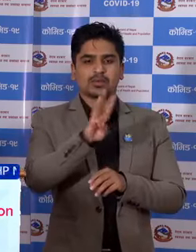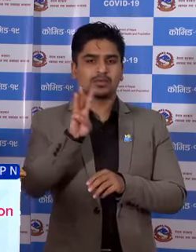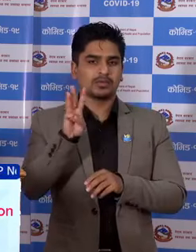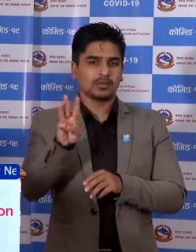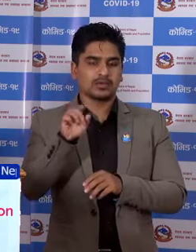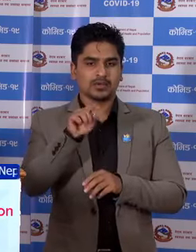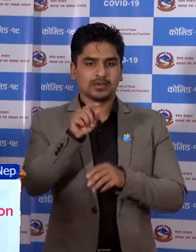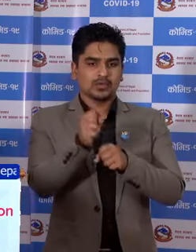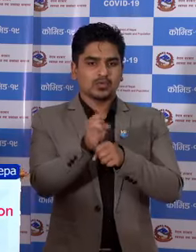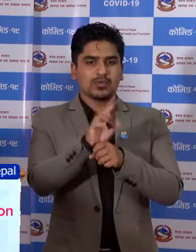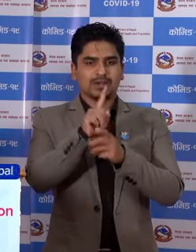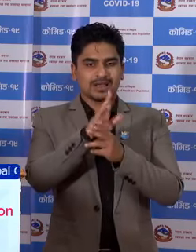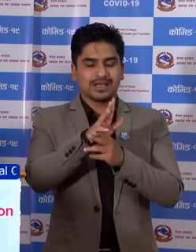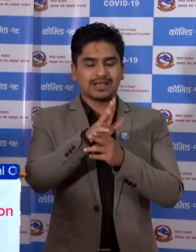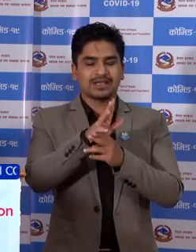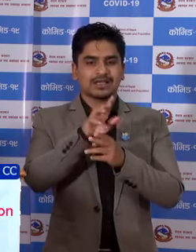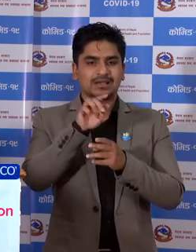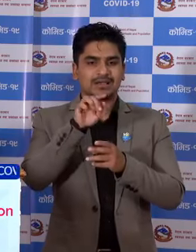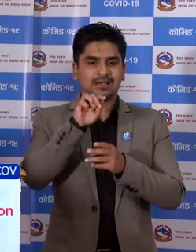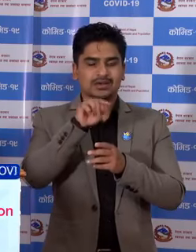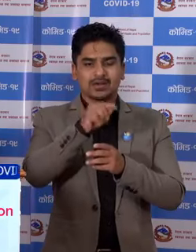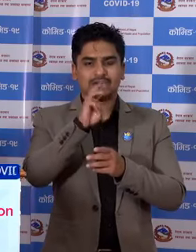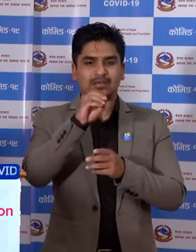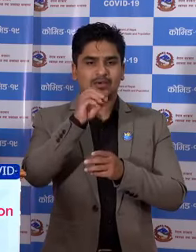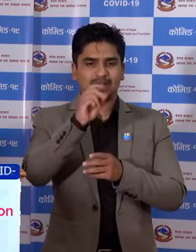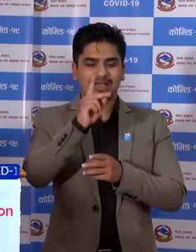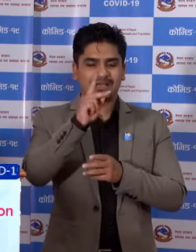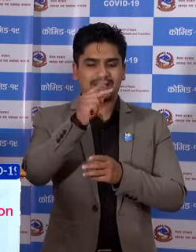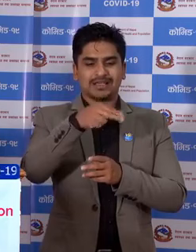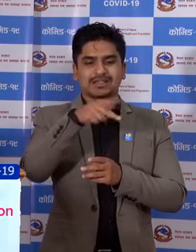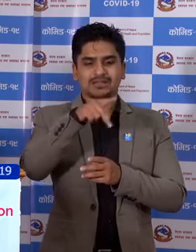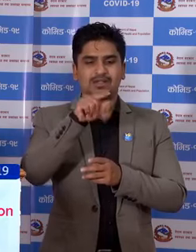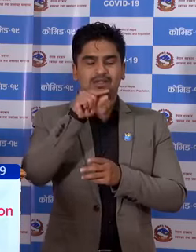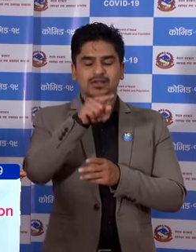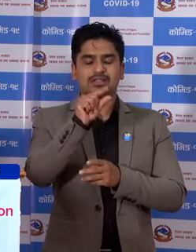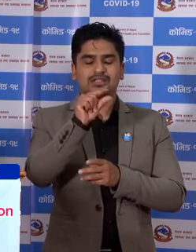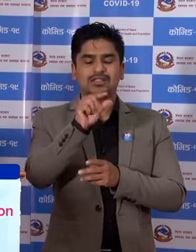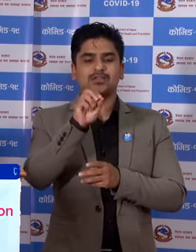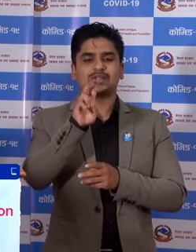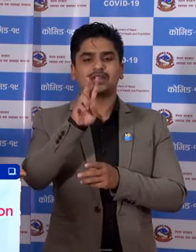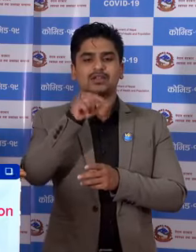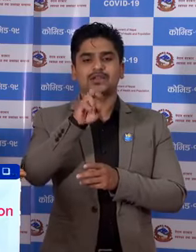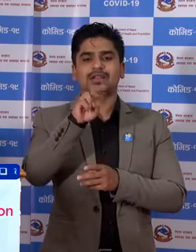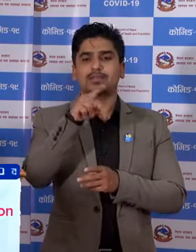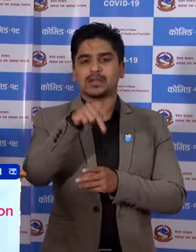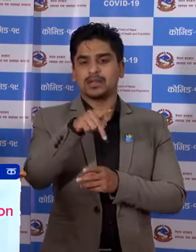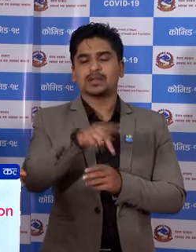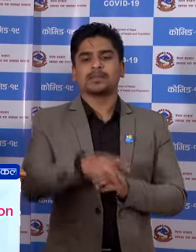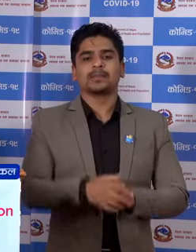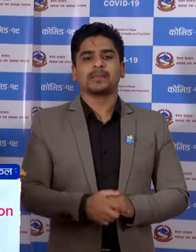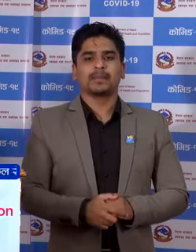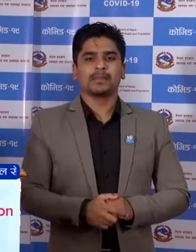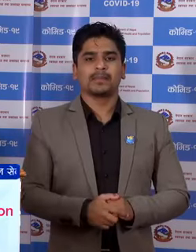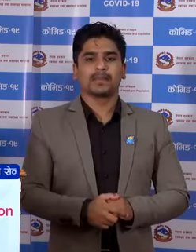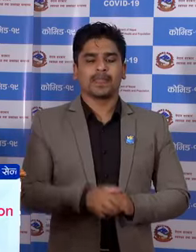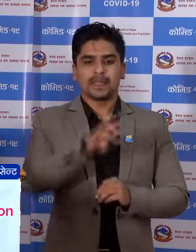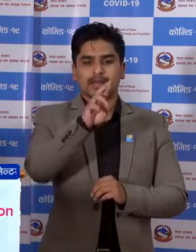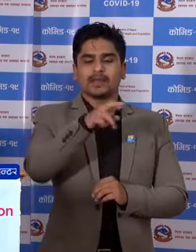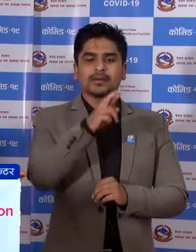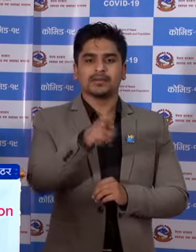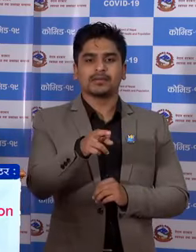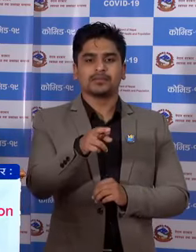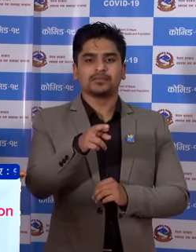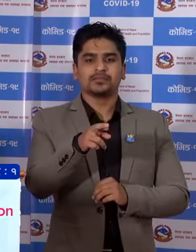.covid19.gov.np र